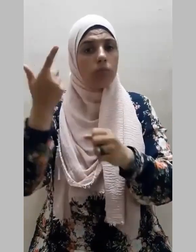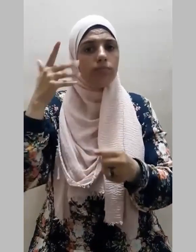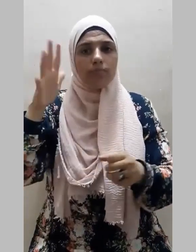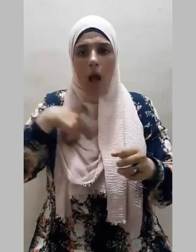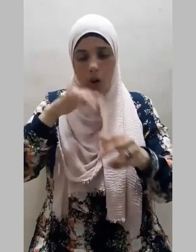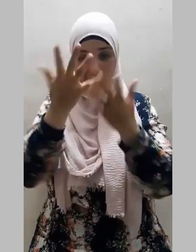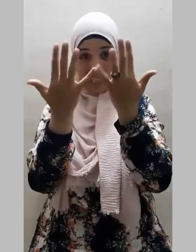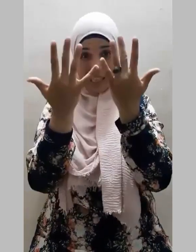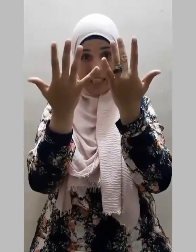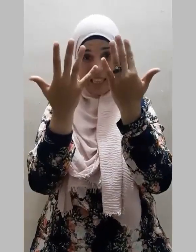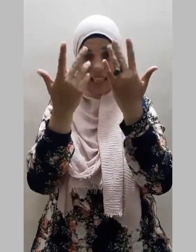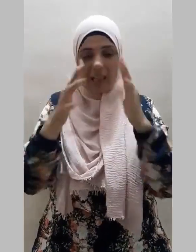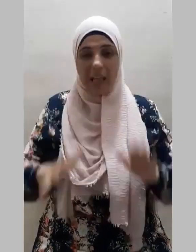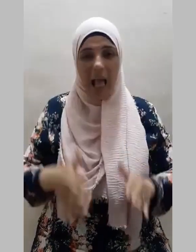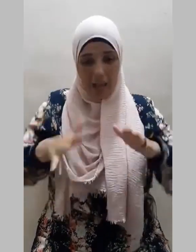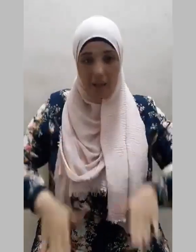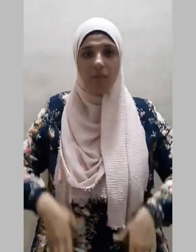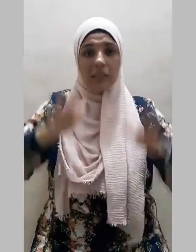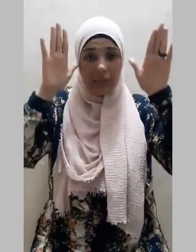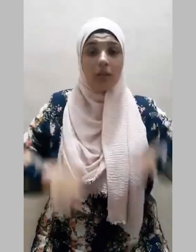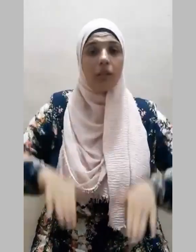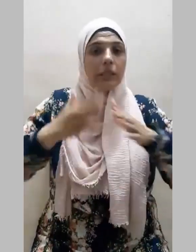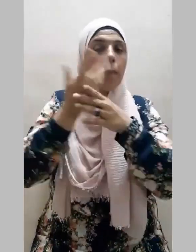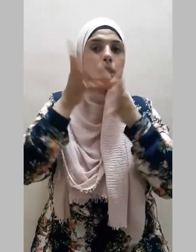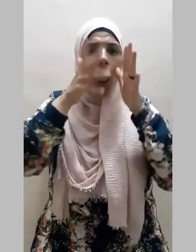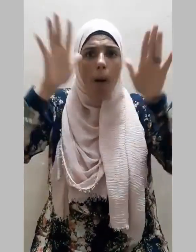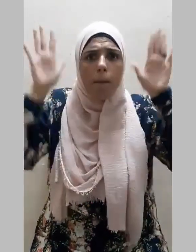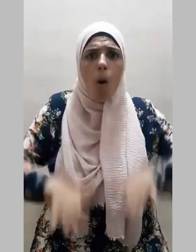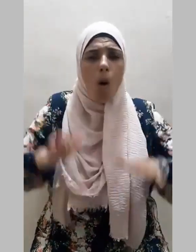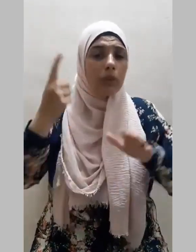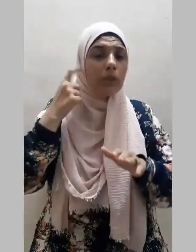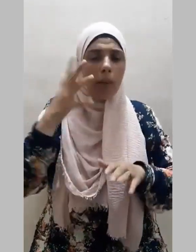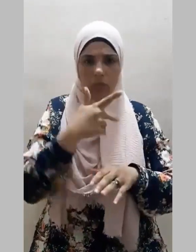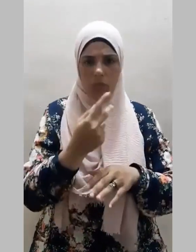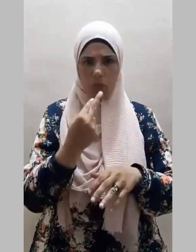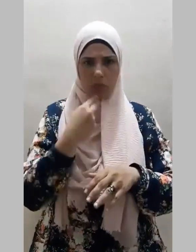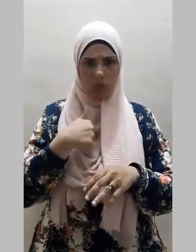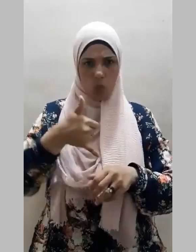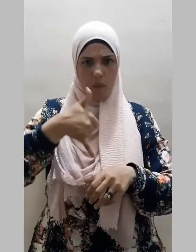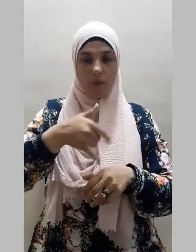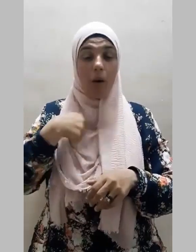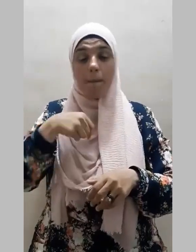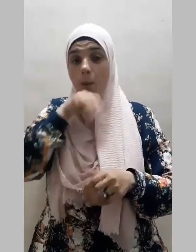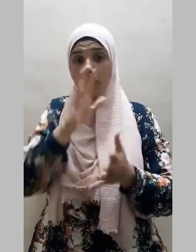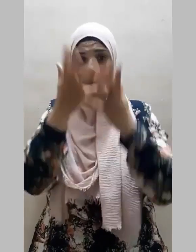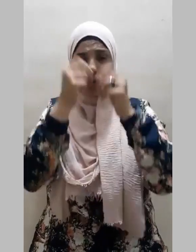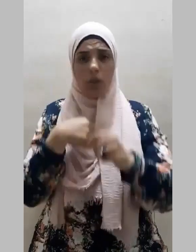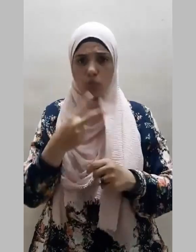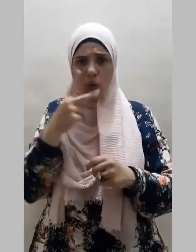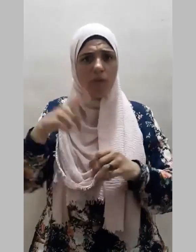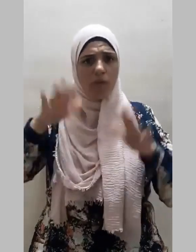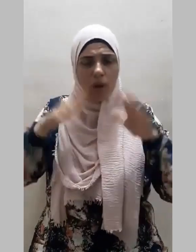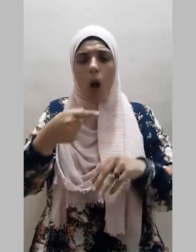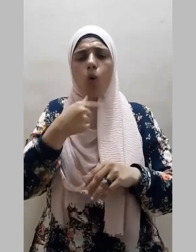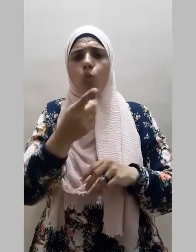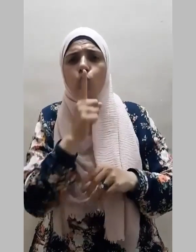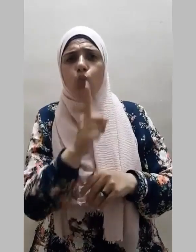بأيديهم على أفخاذهم فلما رأيتهم يصمتوني سكت